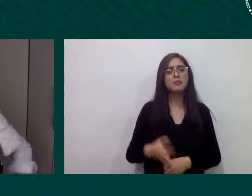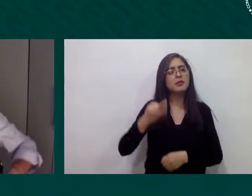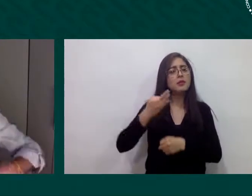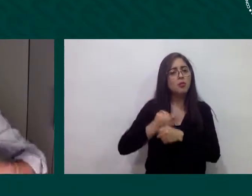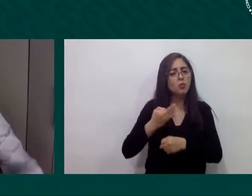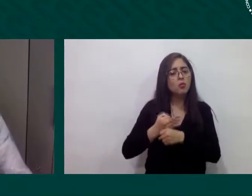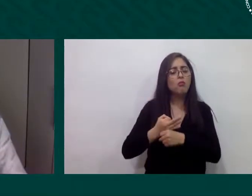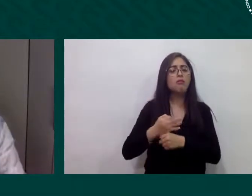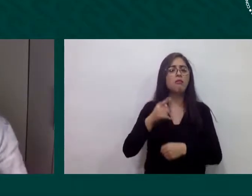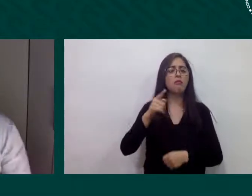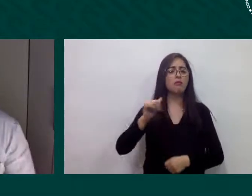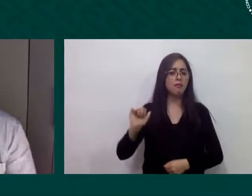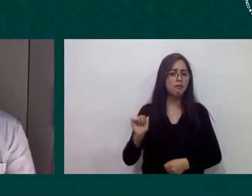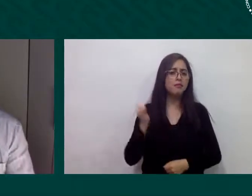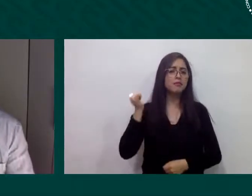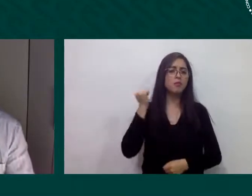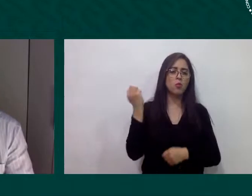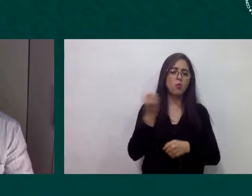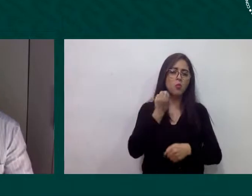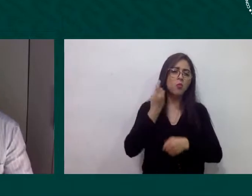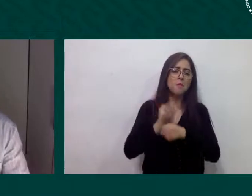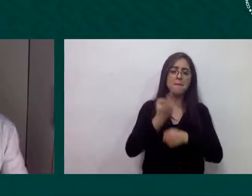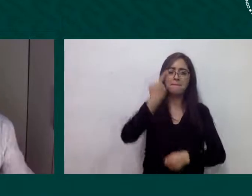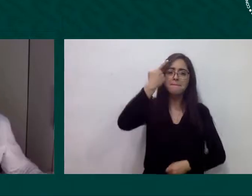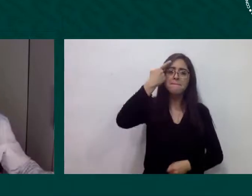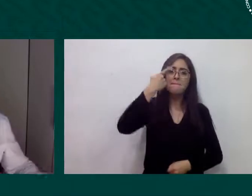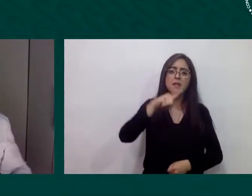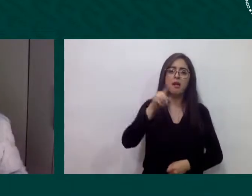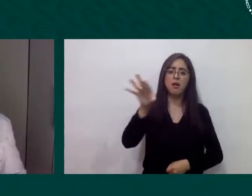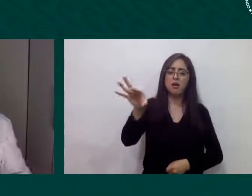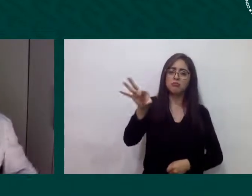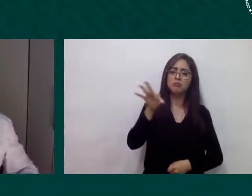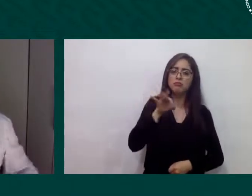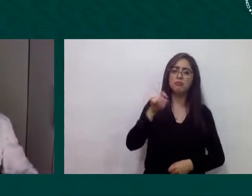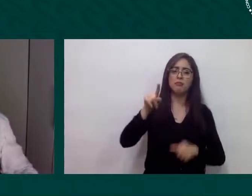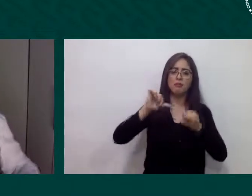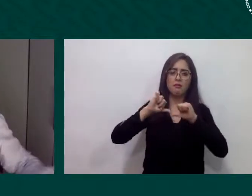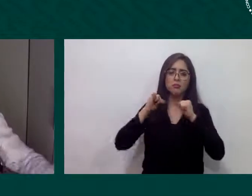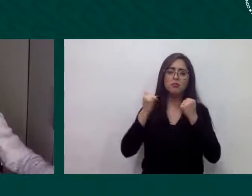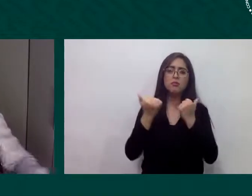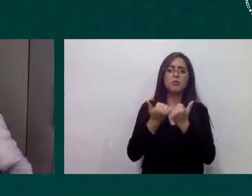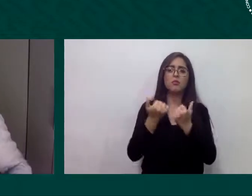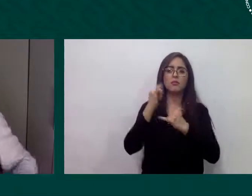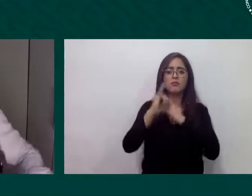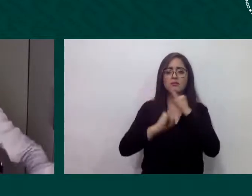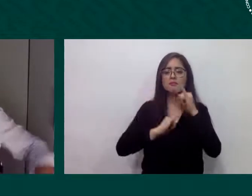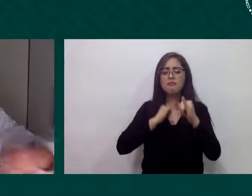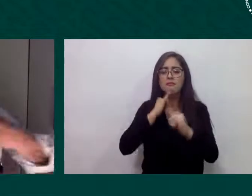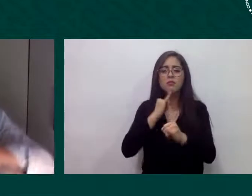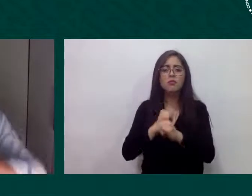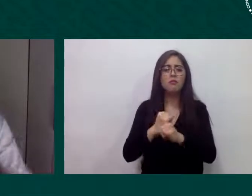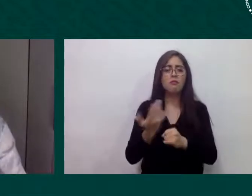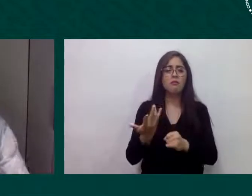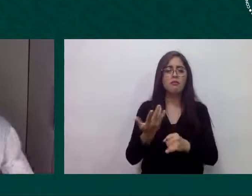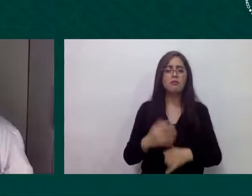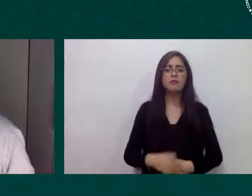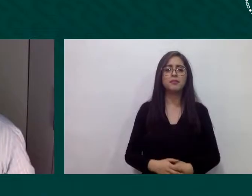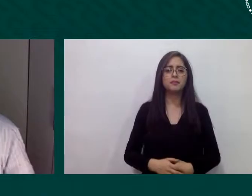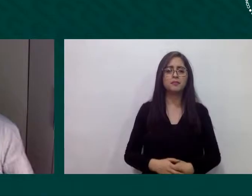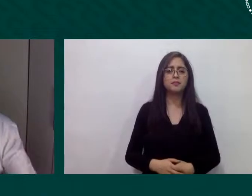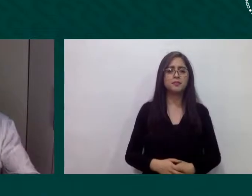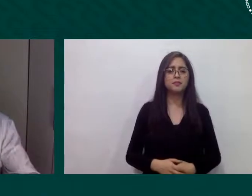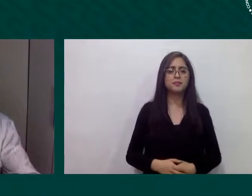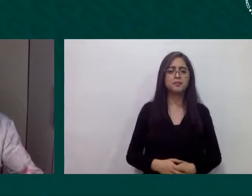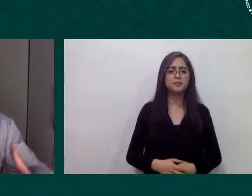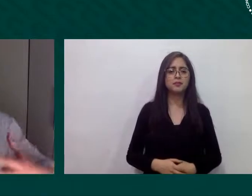con la asociación internacional como a partir de HGLU o como estamos haciendo también en